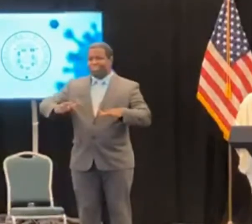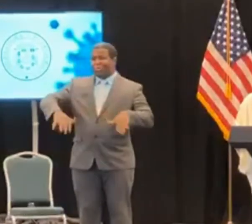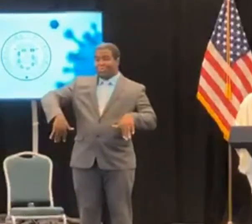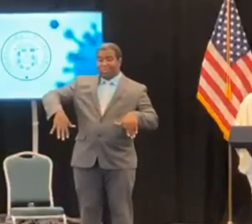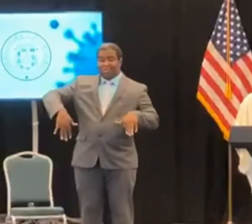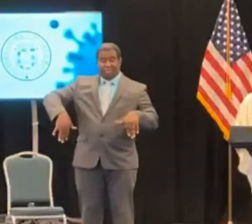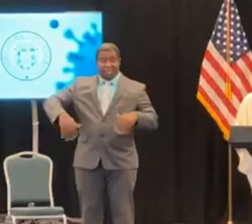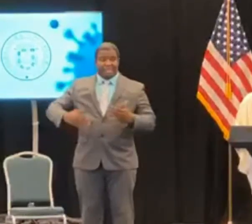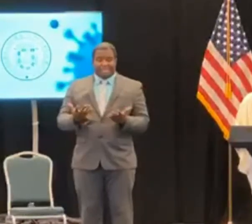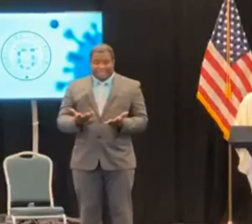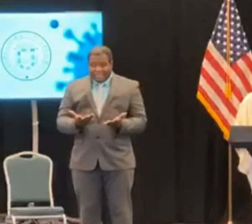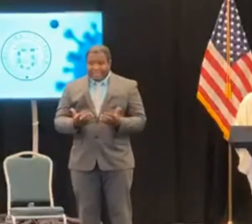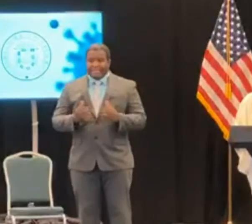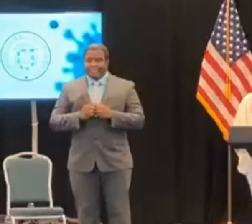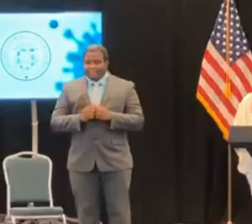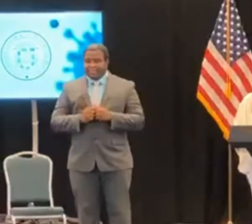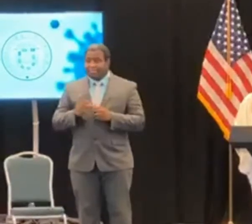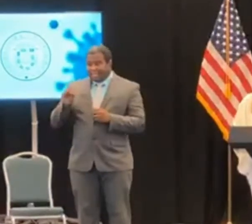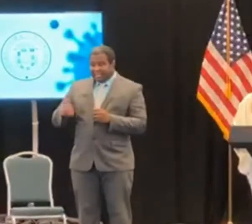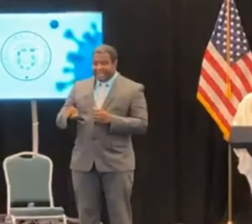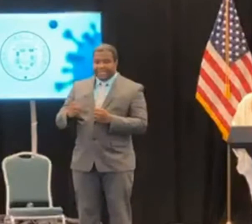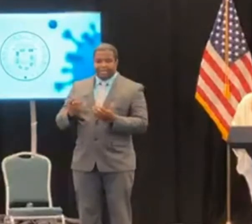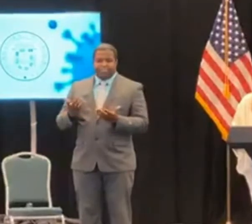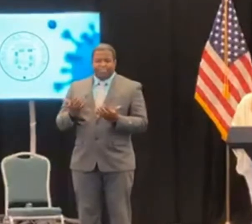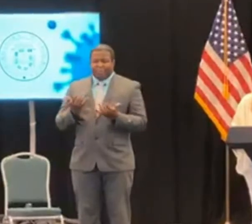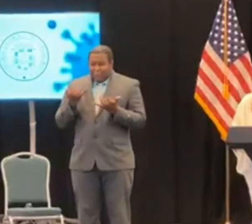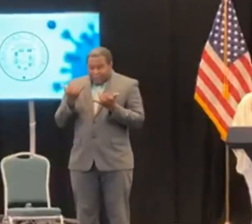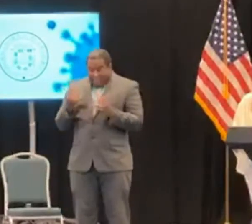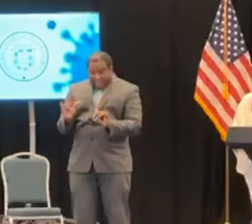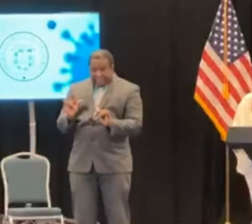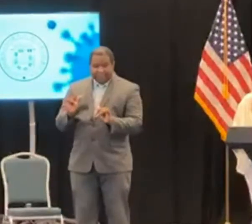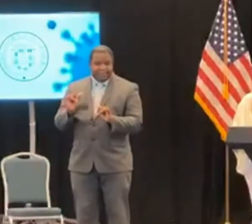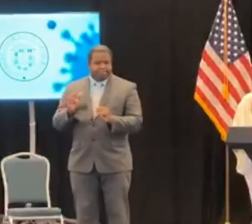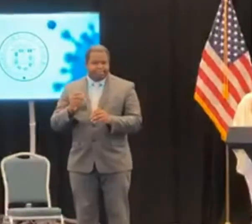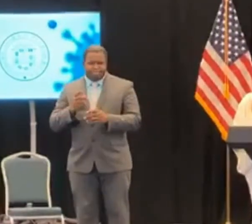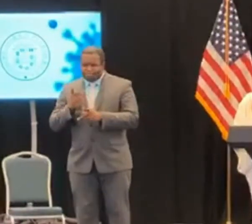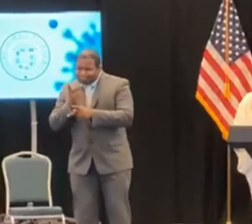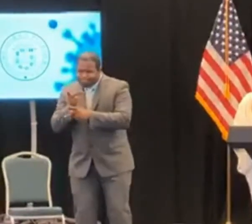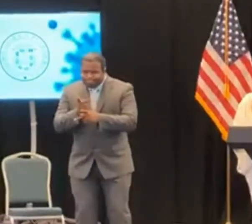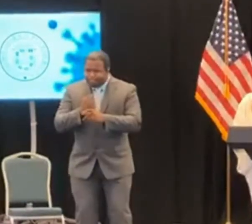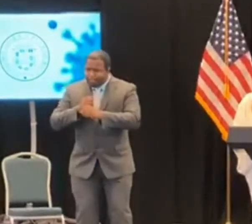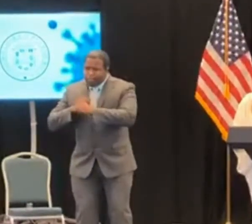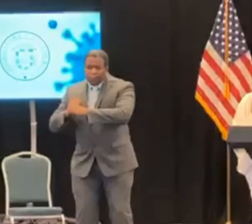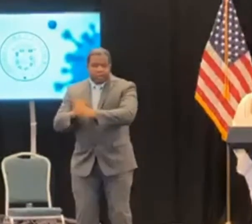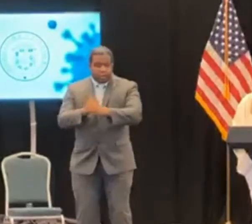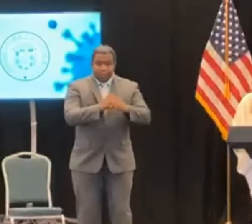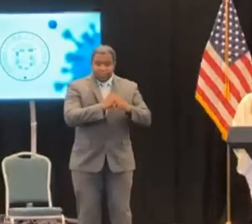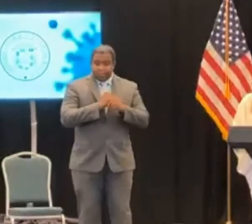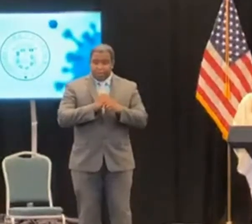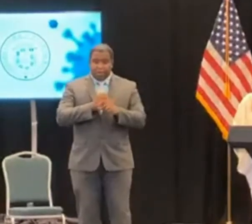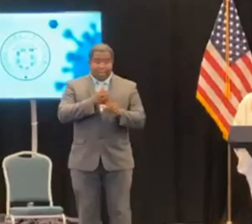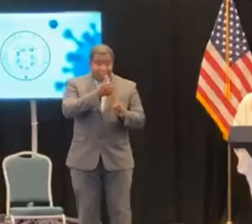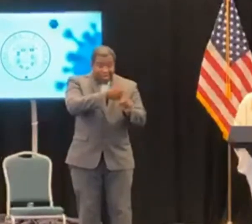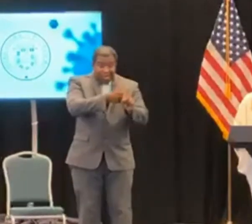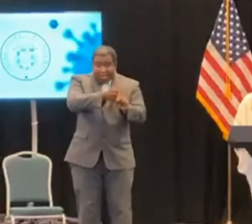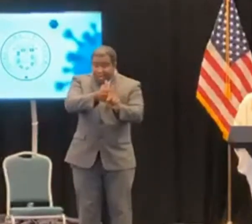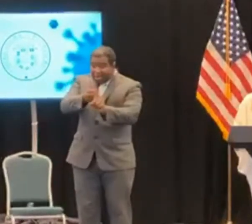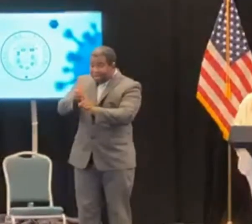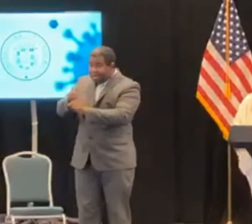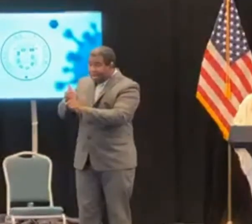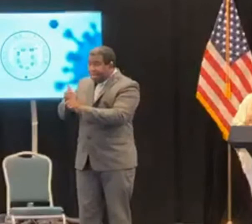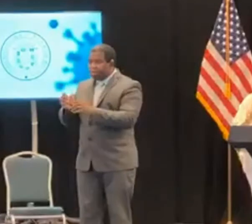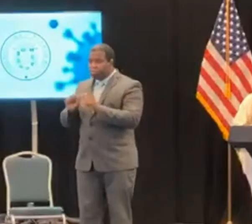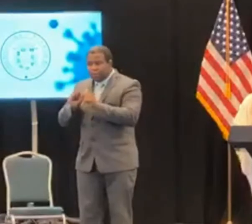y necesario es protegernos nosotros mismos. El uso de la mascarilla y mantener el distanciamiento